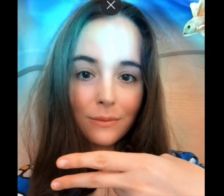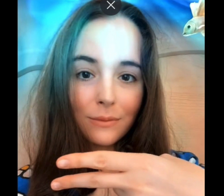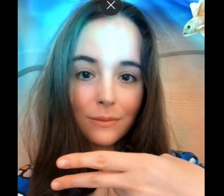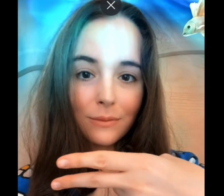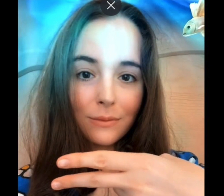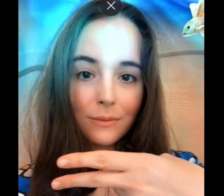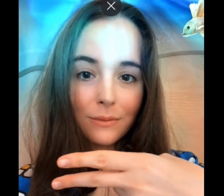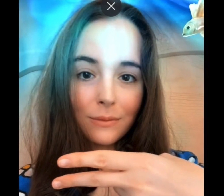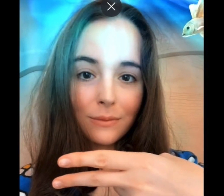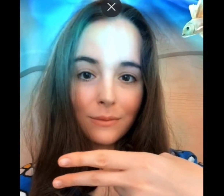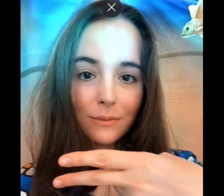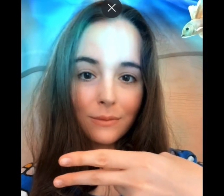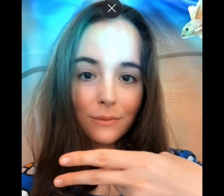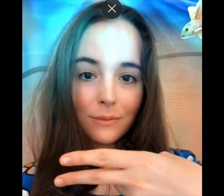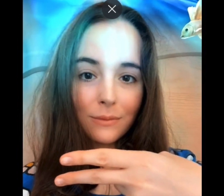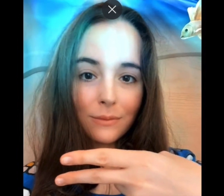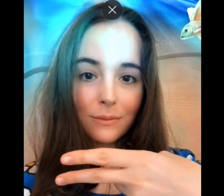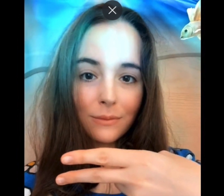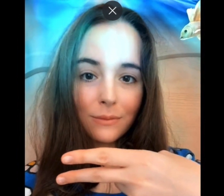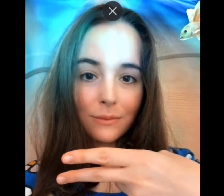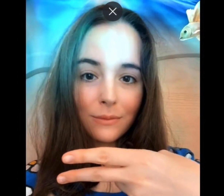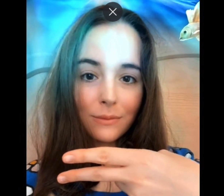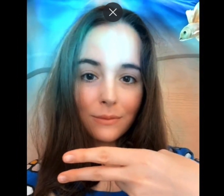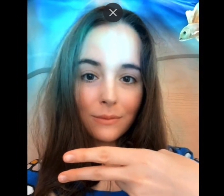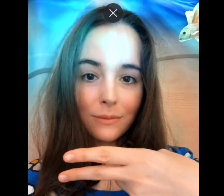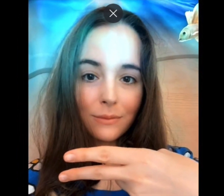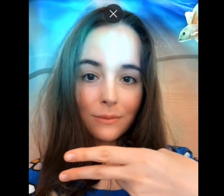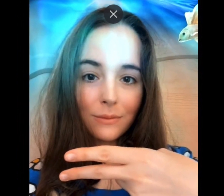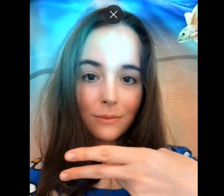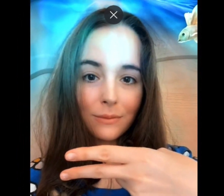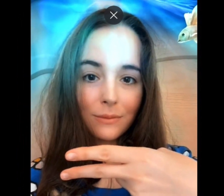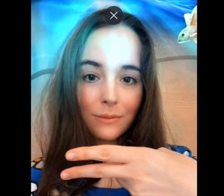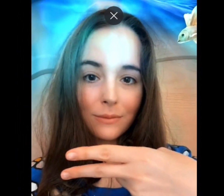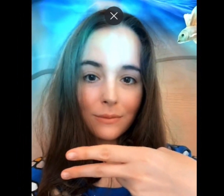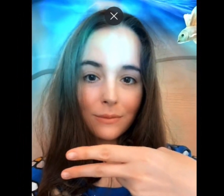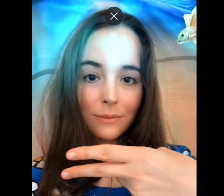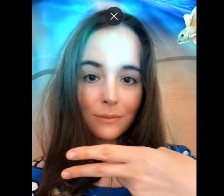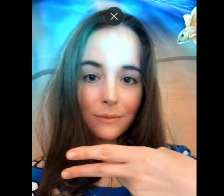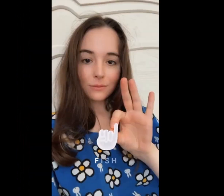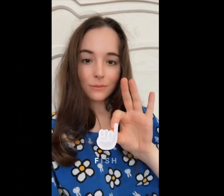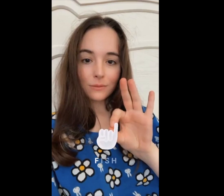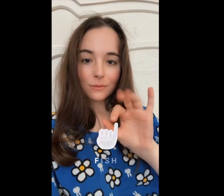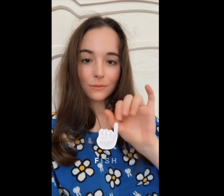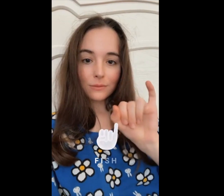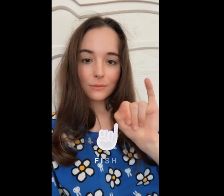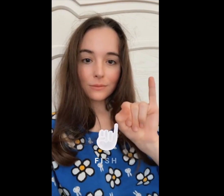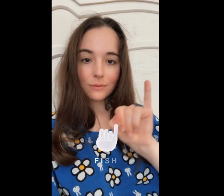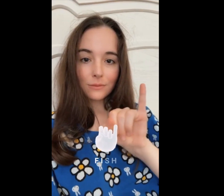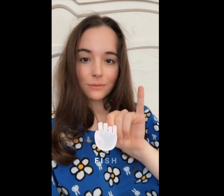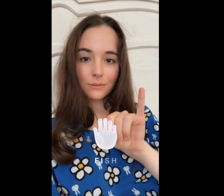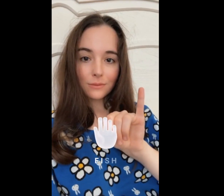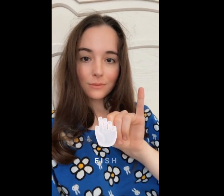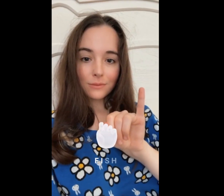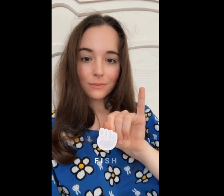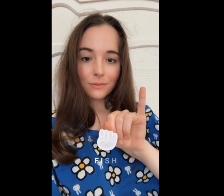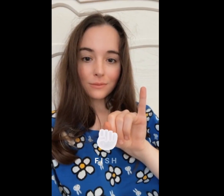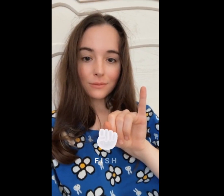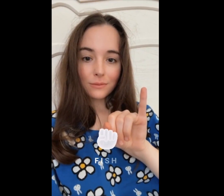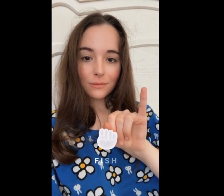Apprenez la langue des signes grâce à Snapchat. Dites-le avec des signes. À l'occasion de la Semaine internationale des